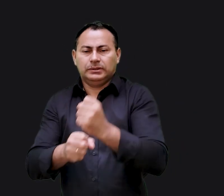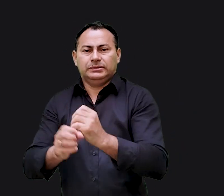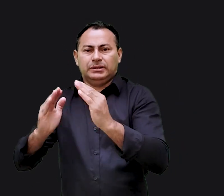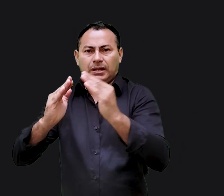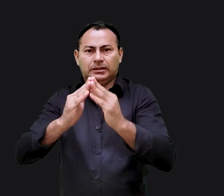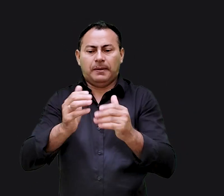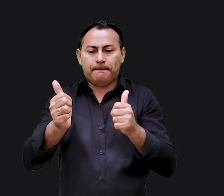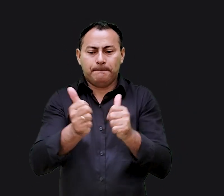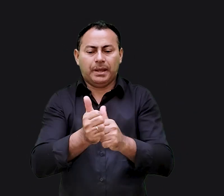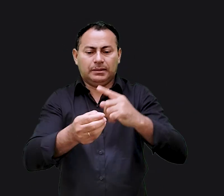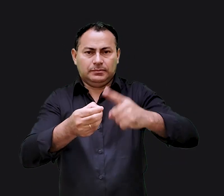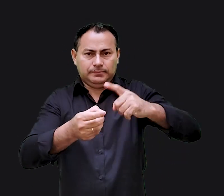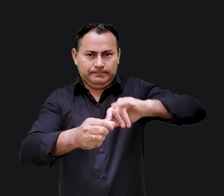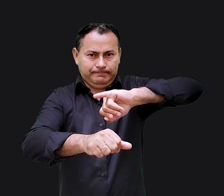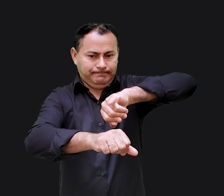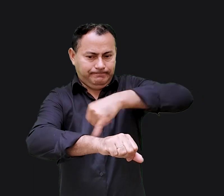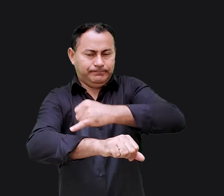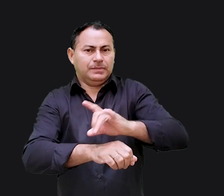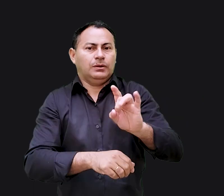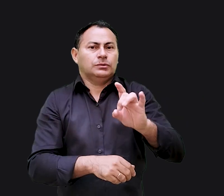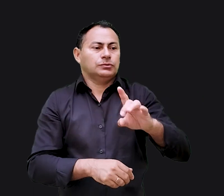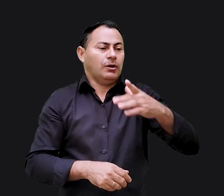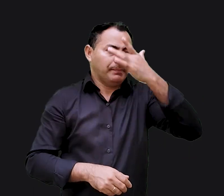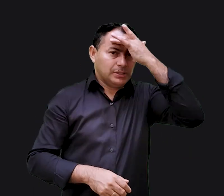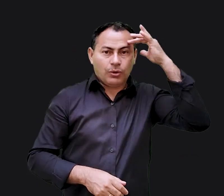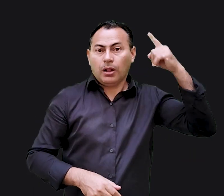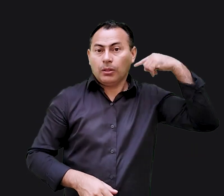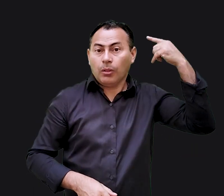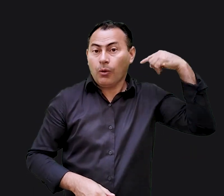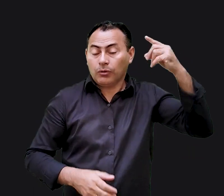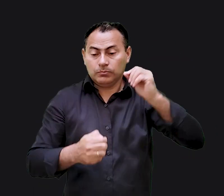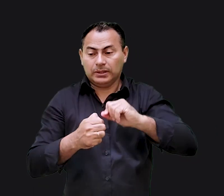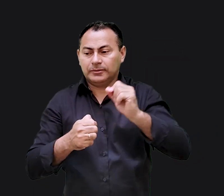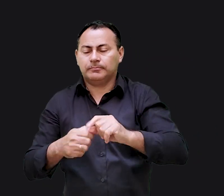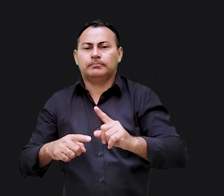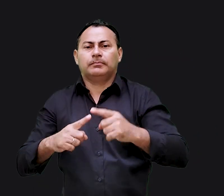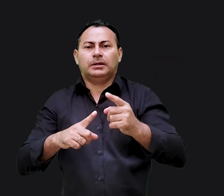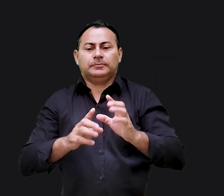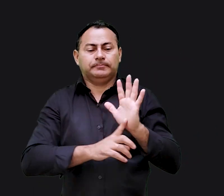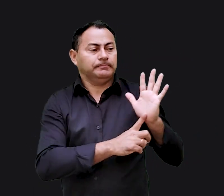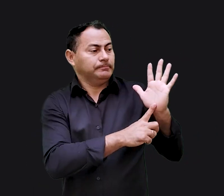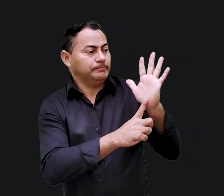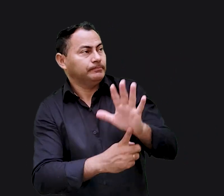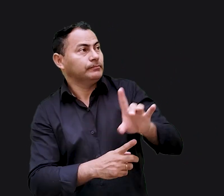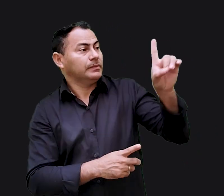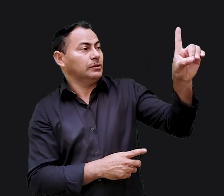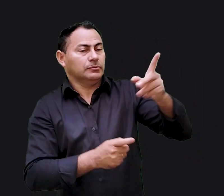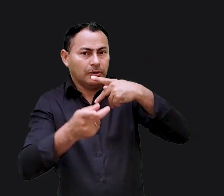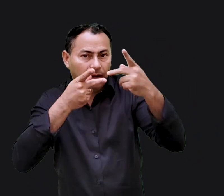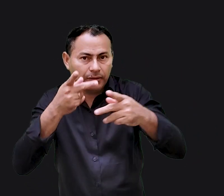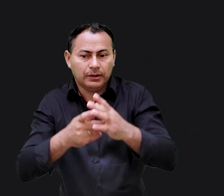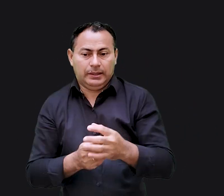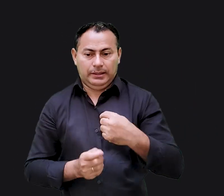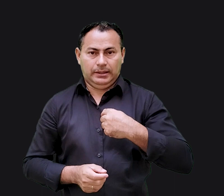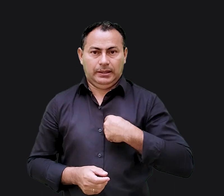imóveis logo ali, tão próximo de Jerusalém. Só um louco faria isso. Mas nesta revelação, Deus disse,